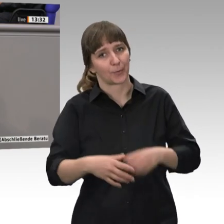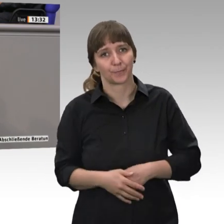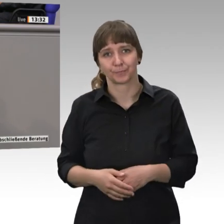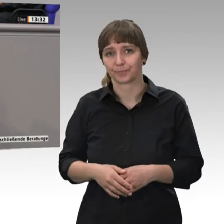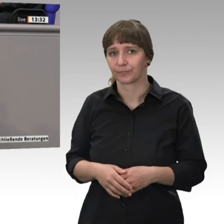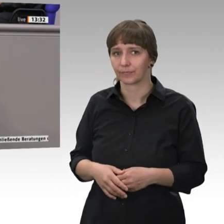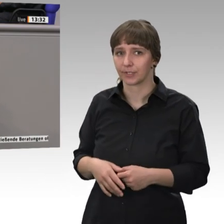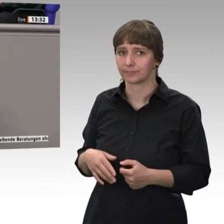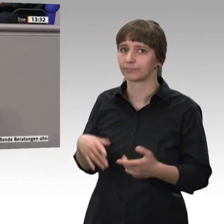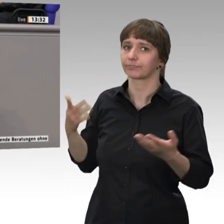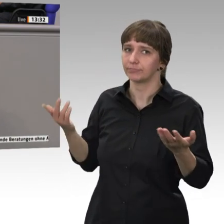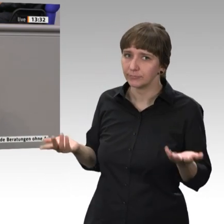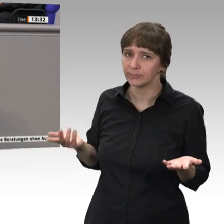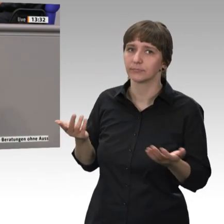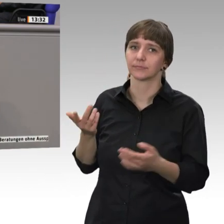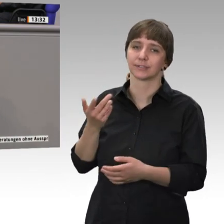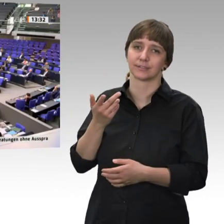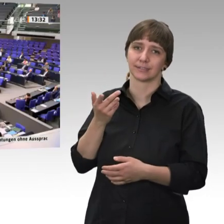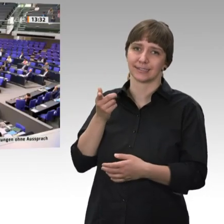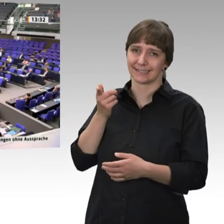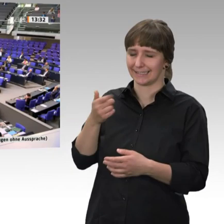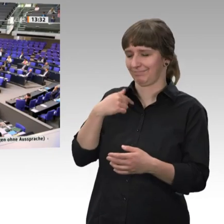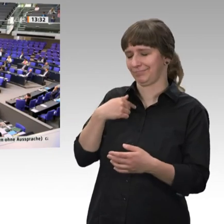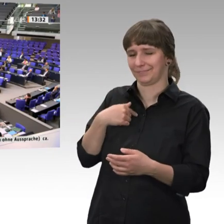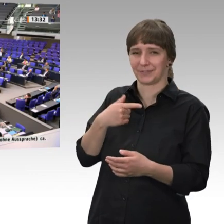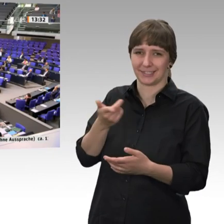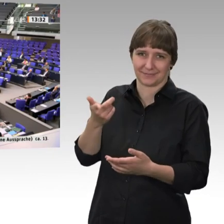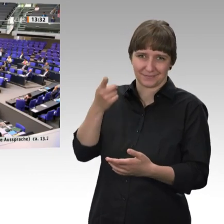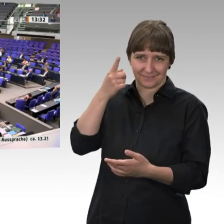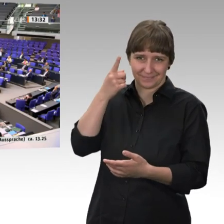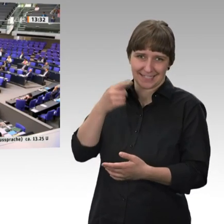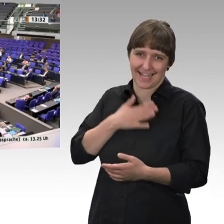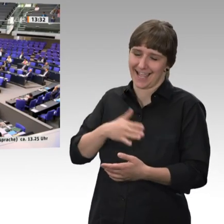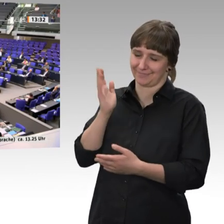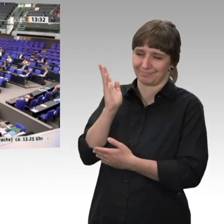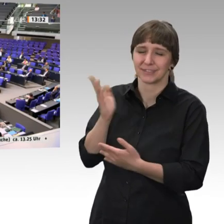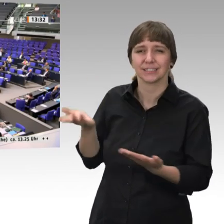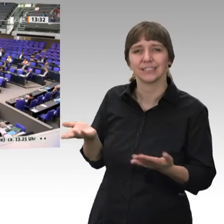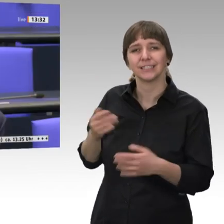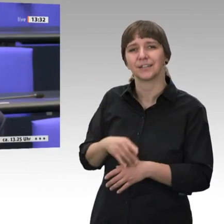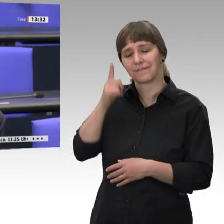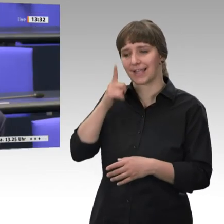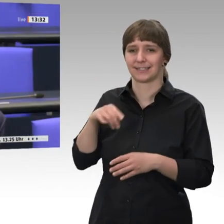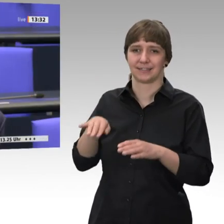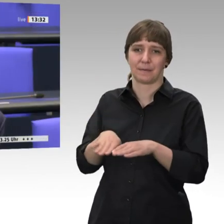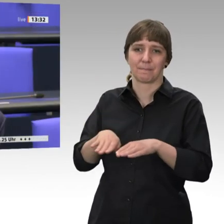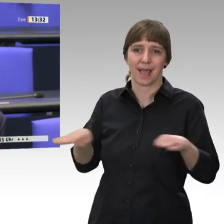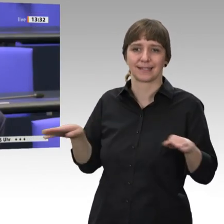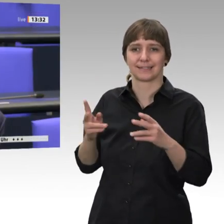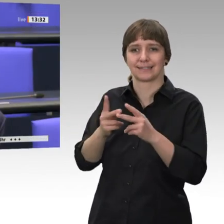Lieber Straubinger, Max, war es mir in dem Fall wert. Du weißt ja so gut wie ich, dass unsere Basisrente ein umfangreicheres Konzeptes als ein Schlagwort Das werden wir